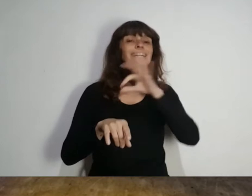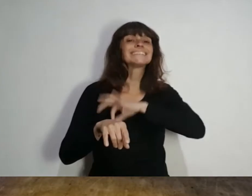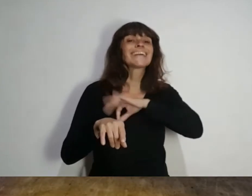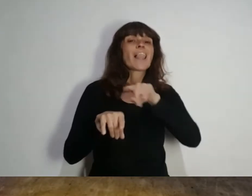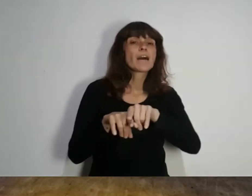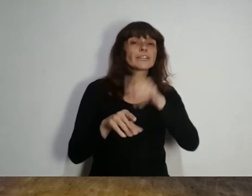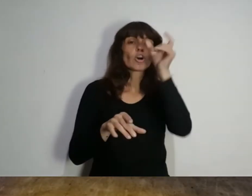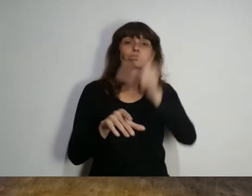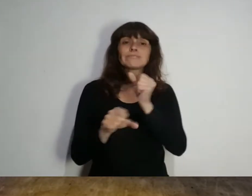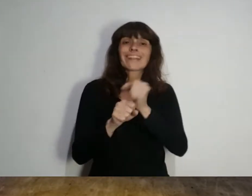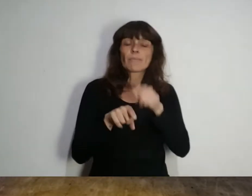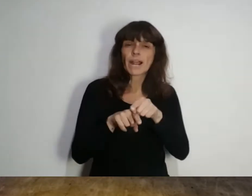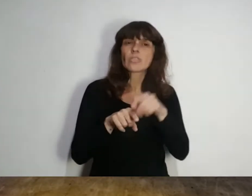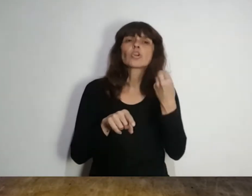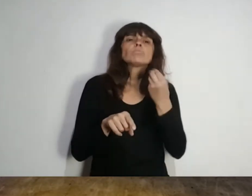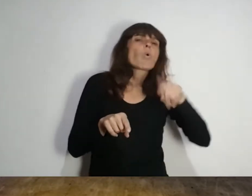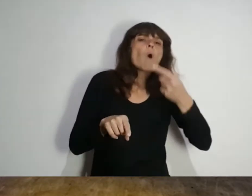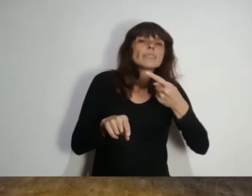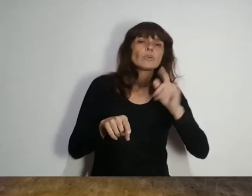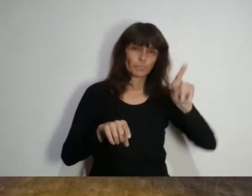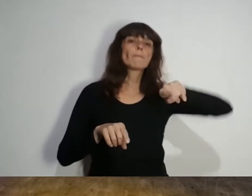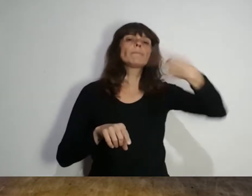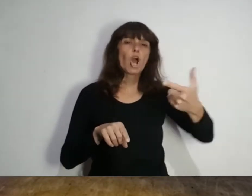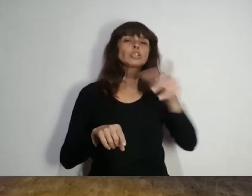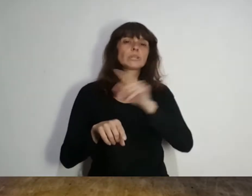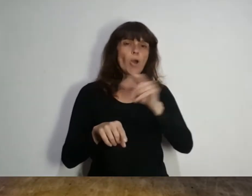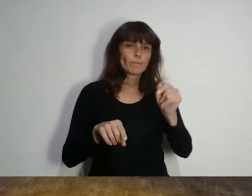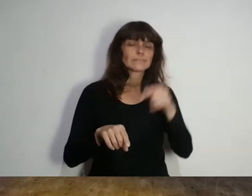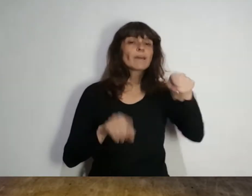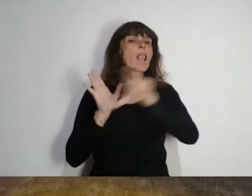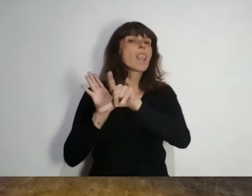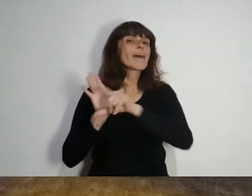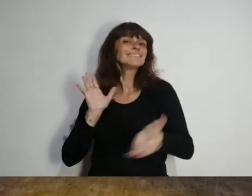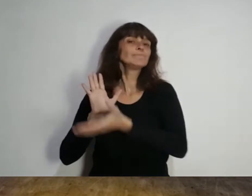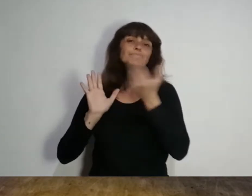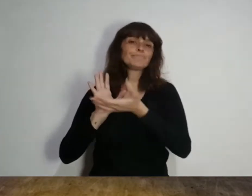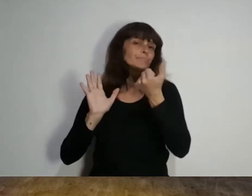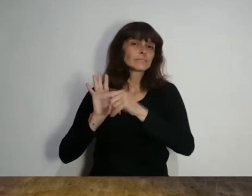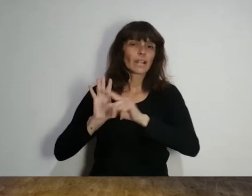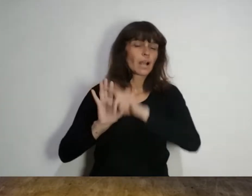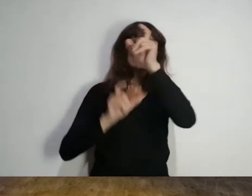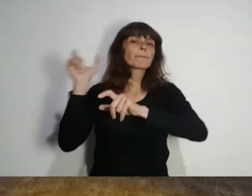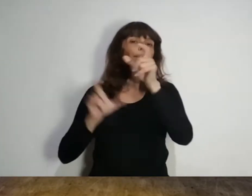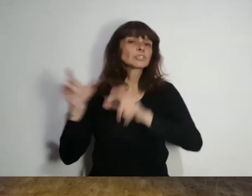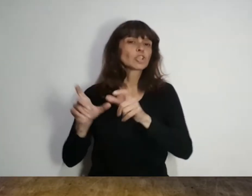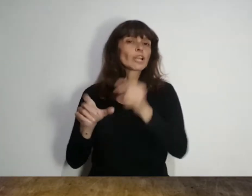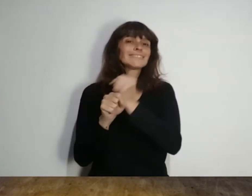en los salarios de los trabajadores a partir del mes próximo. La ley que eximió del pago del impuesto a los